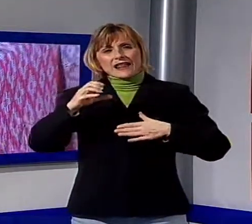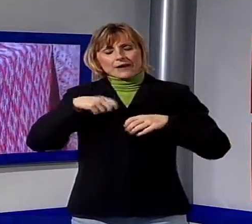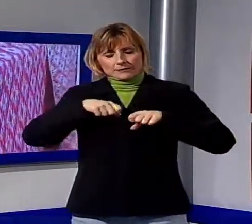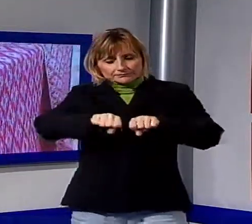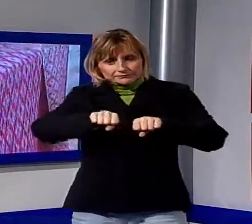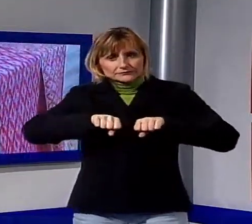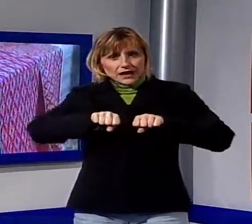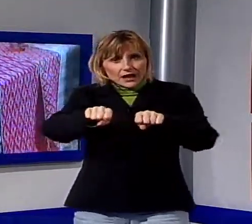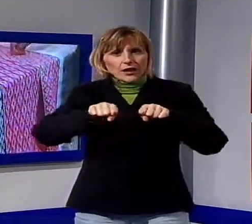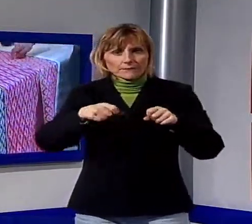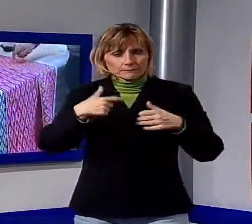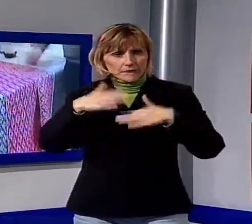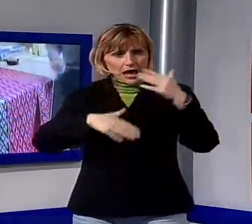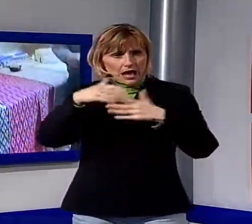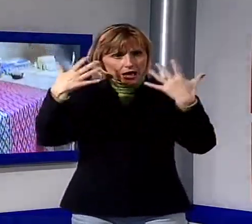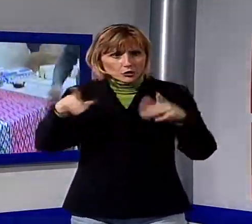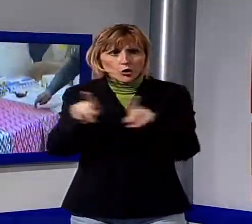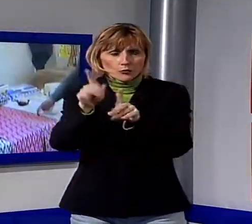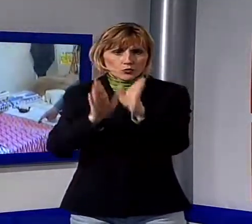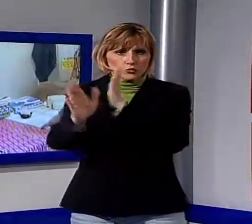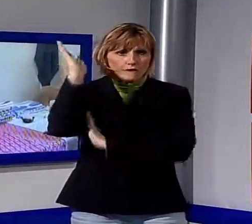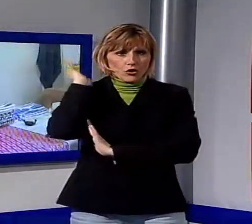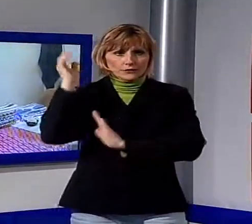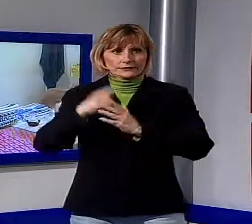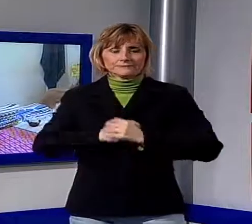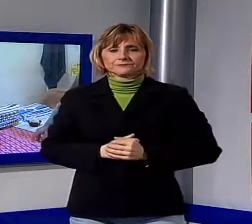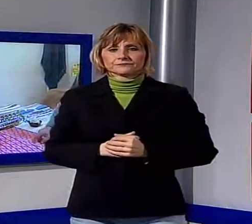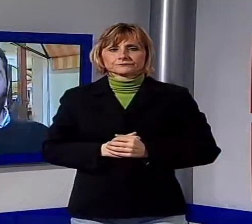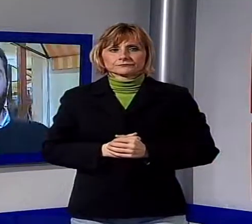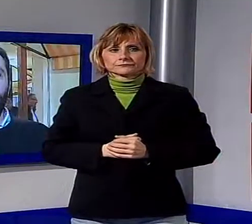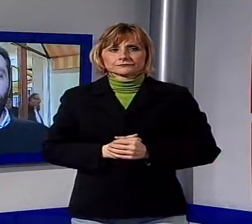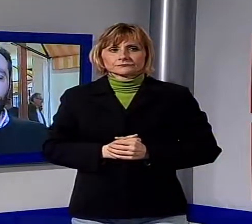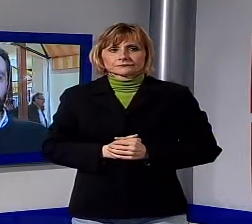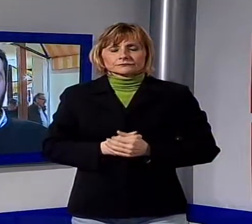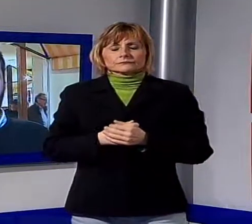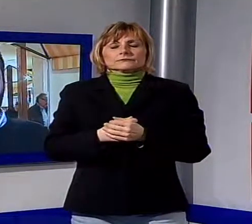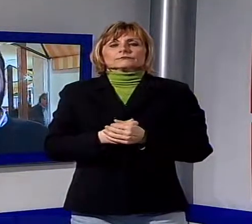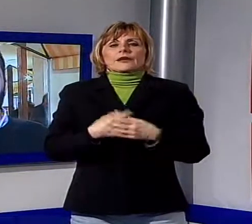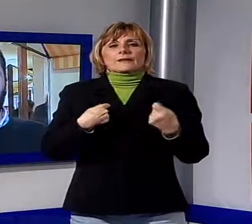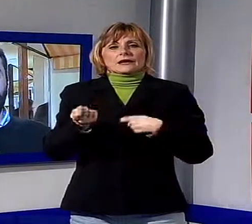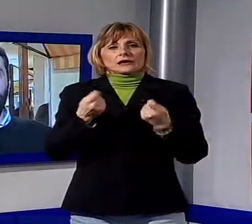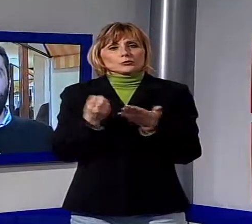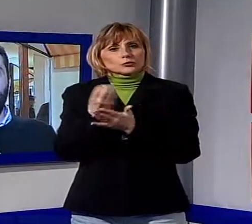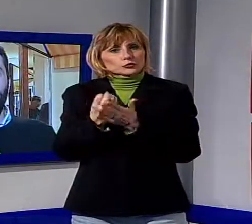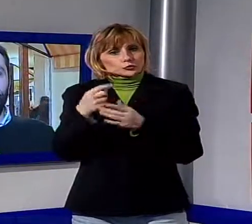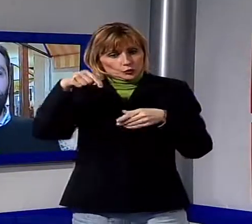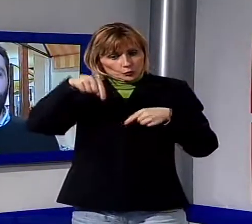mano come una volta. Sì, una grande soddisfazione avere questo mercato dei produttori alimentari ed artigianali qua a Gallicano, perché Gallicano